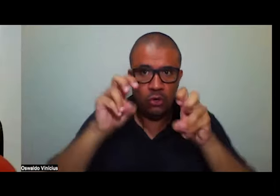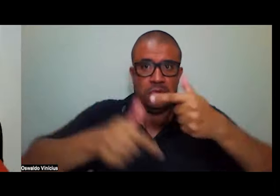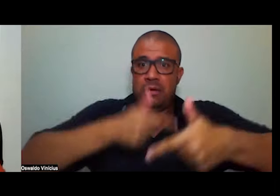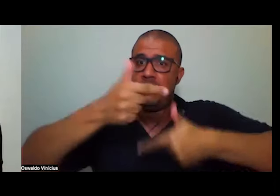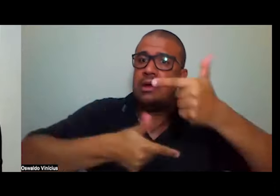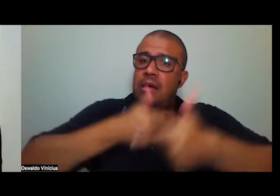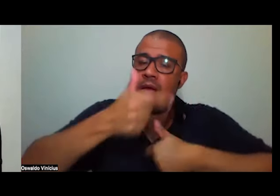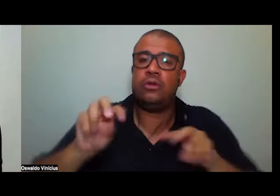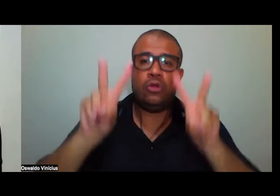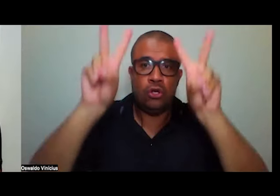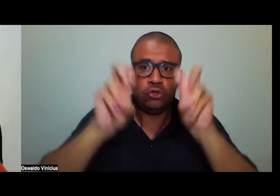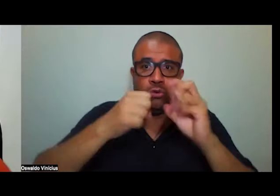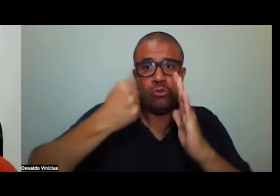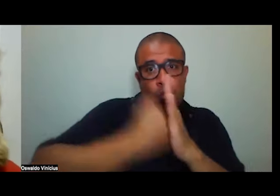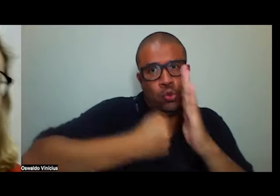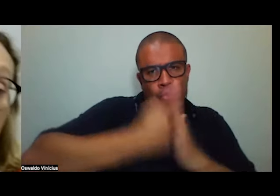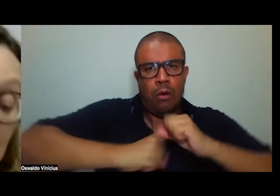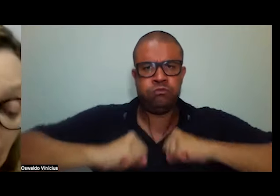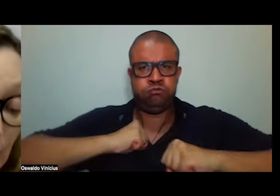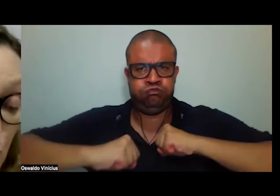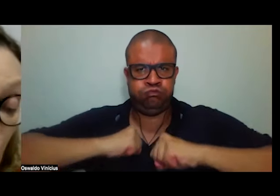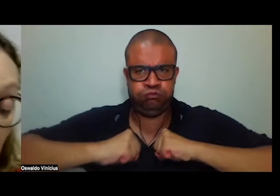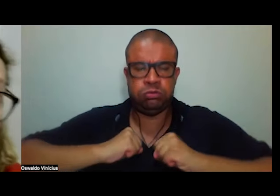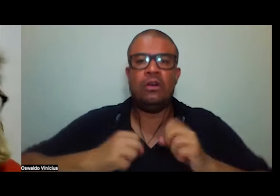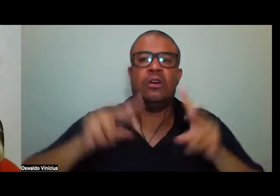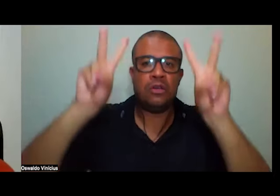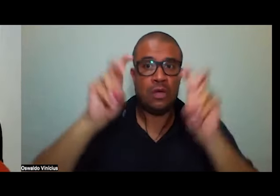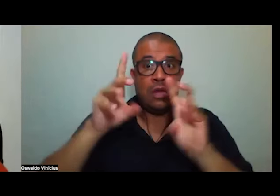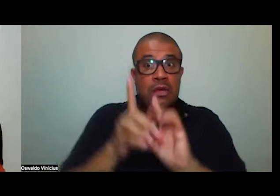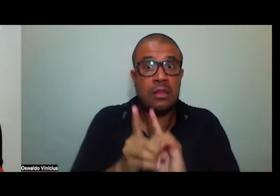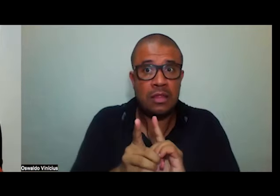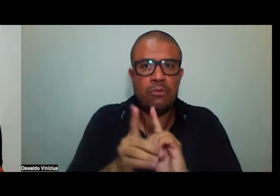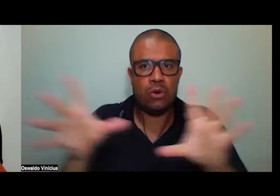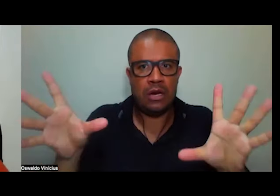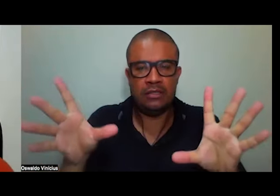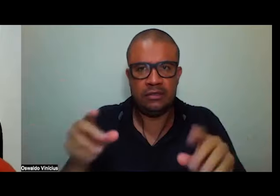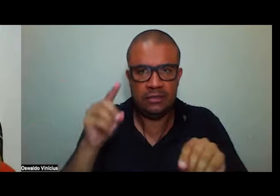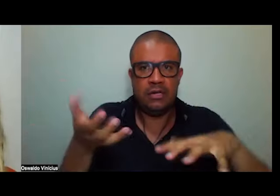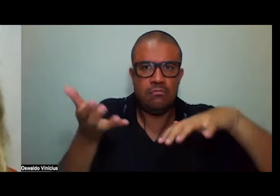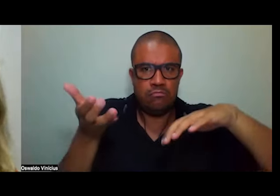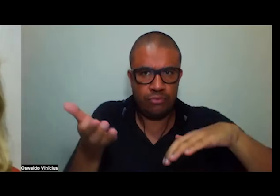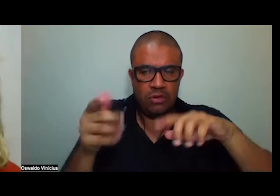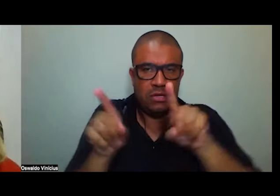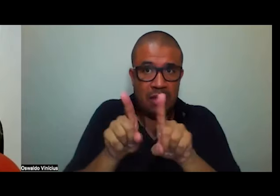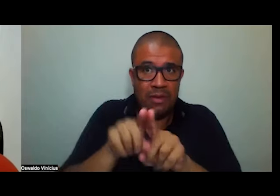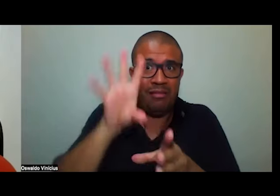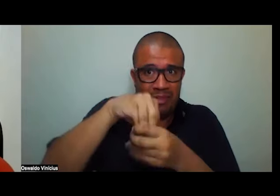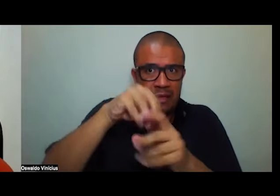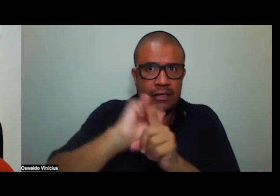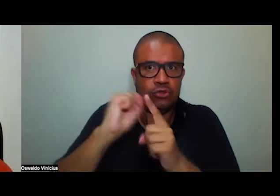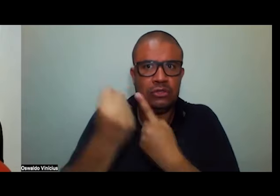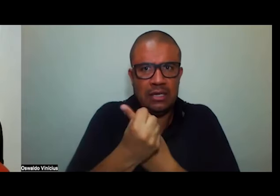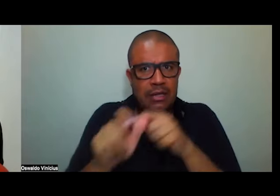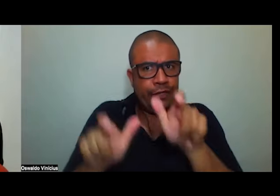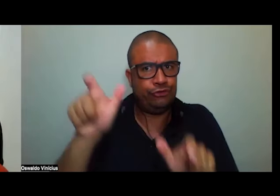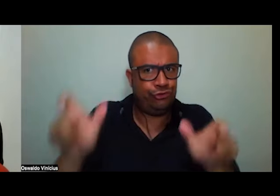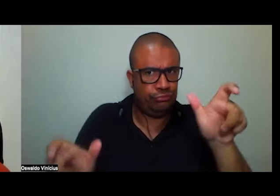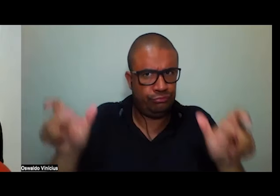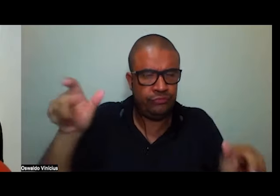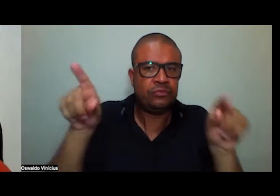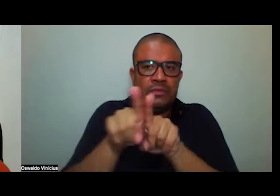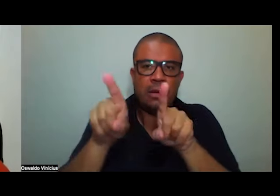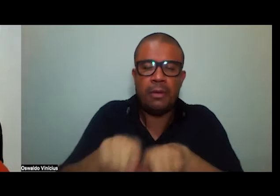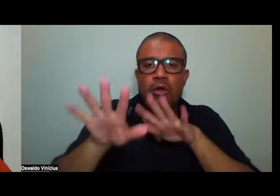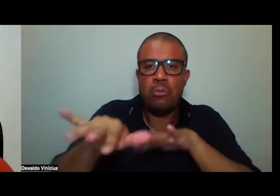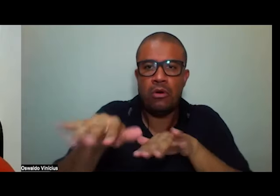falar de luta falar de democracia não só em parlamento e governo mas em sociedade civil em movimento